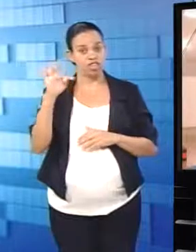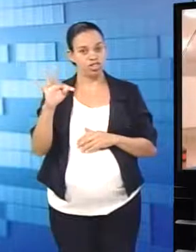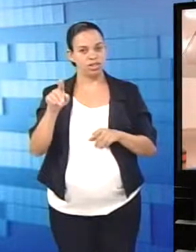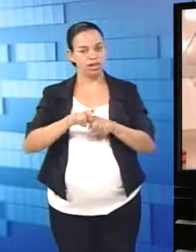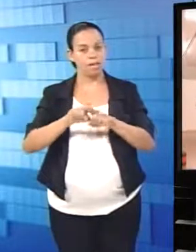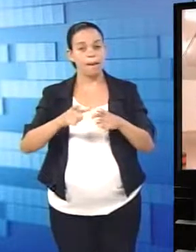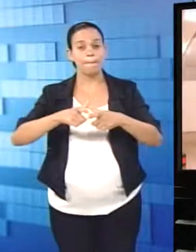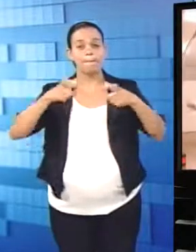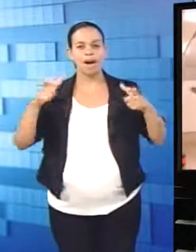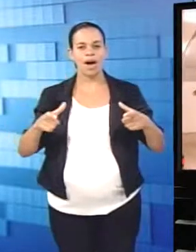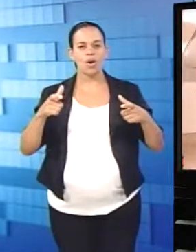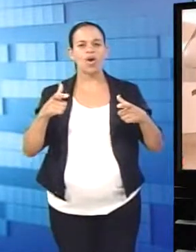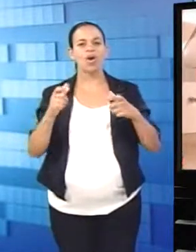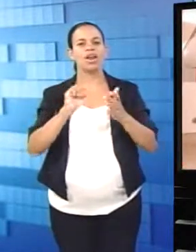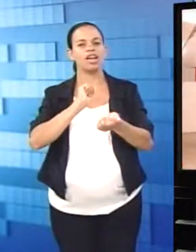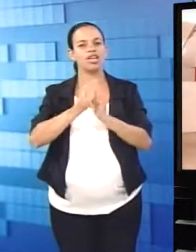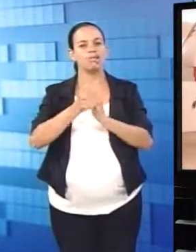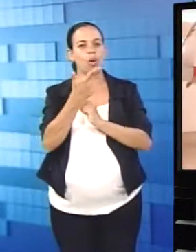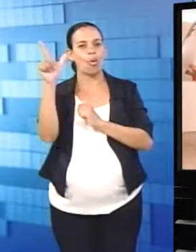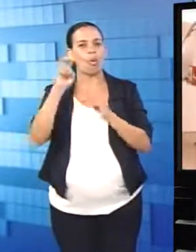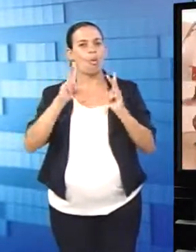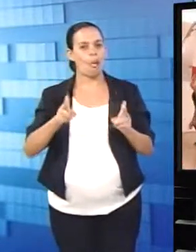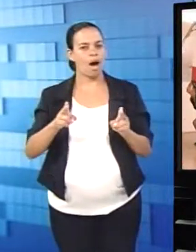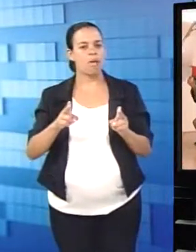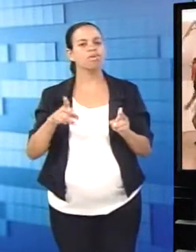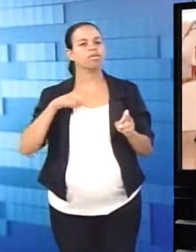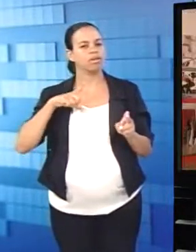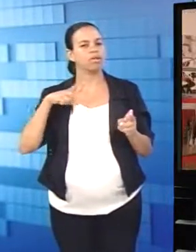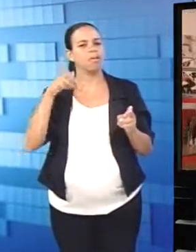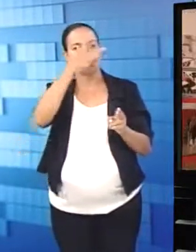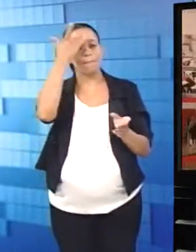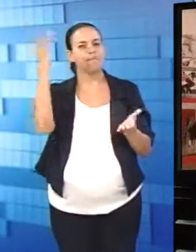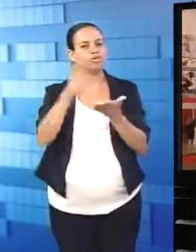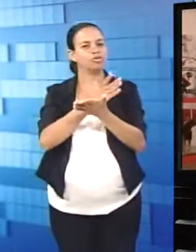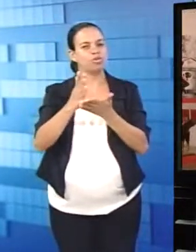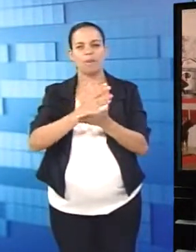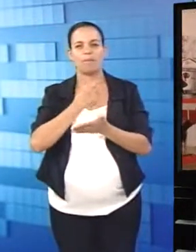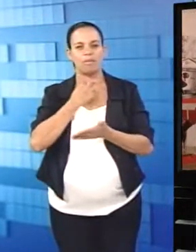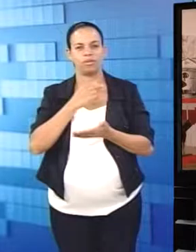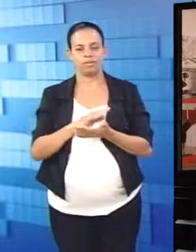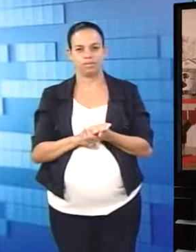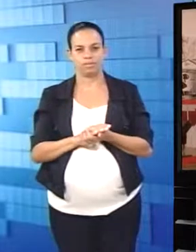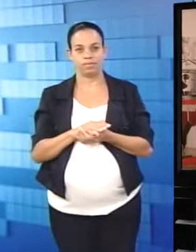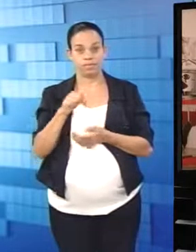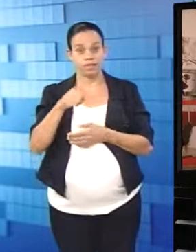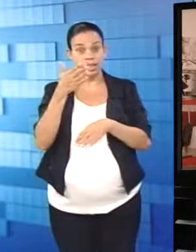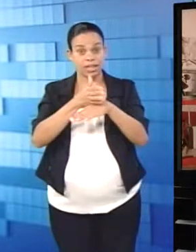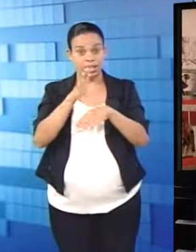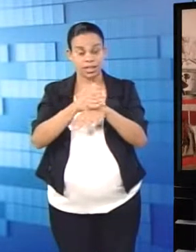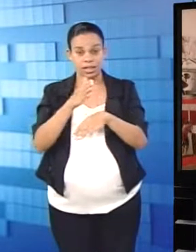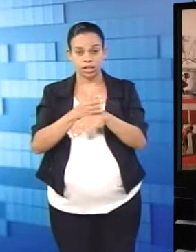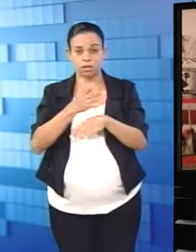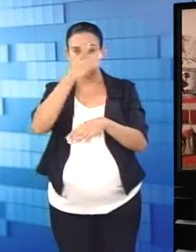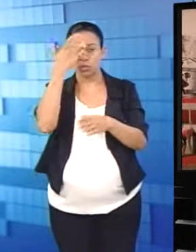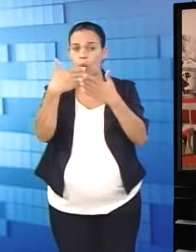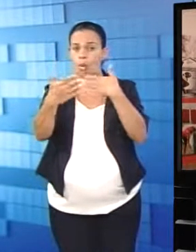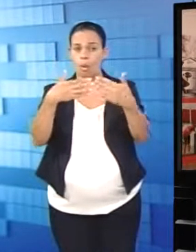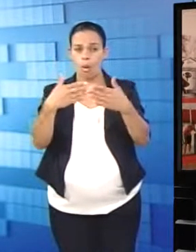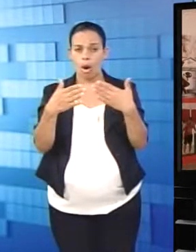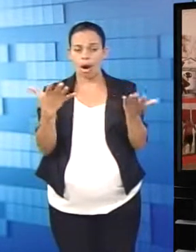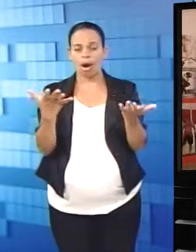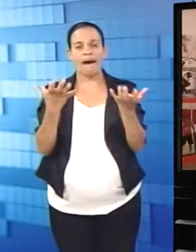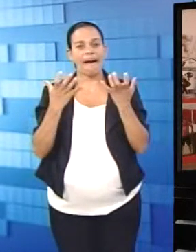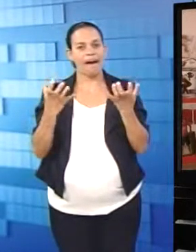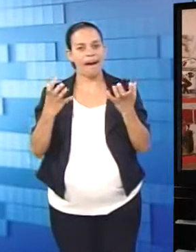outros esportes, também é contraindicado para alguns grupos. Olha, esse tipo de treino é interessante para qualquer pessoa que venha buscar